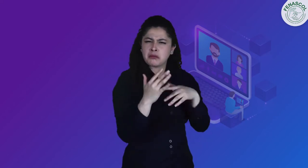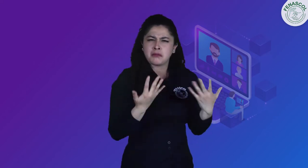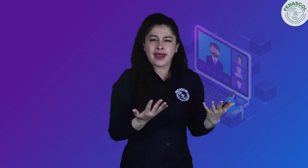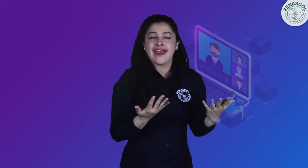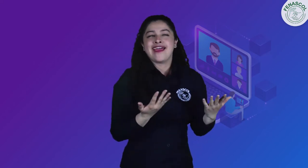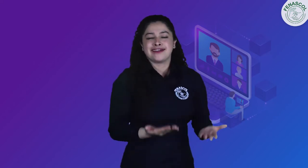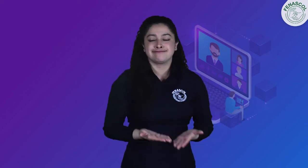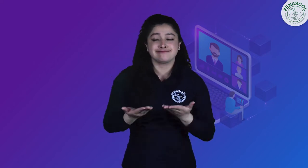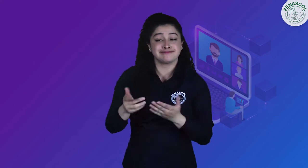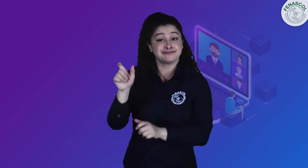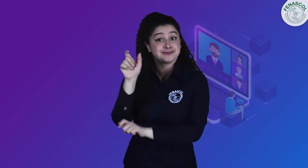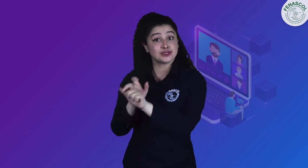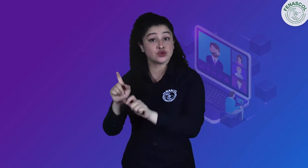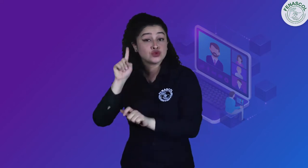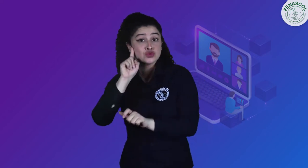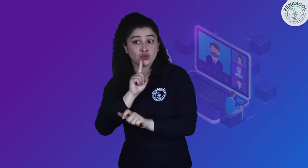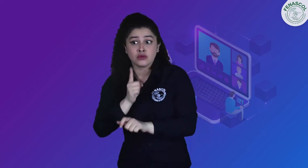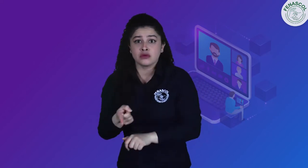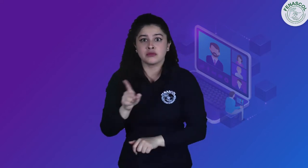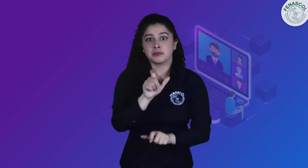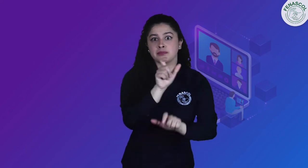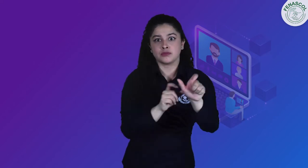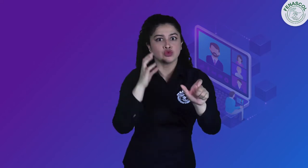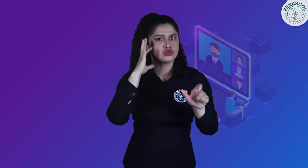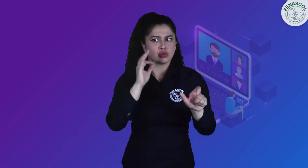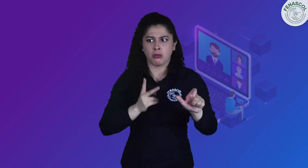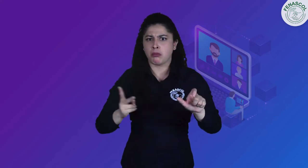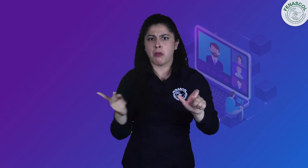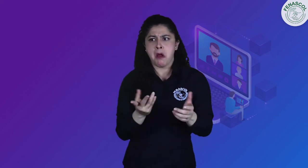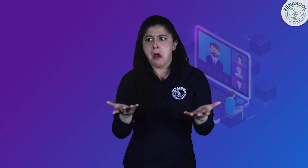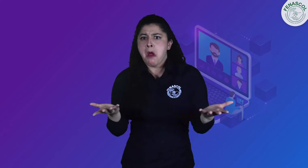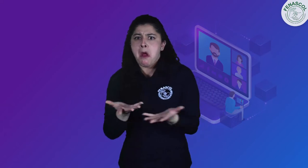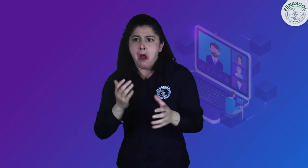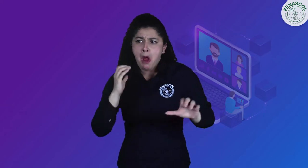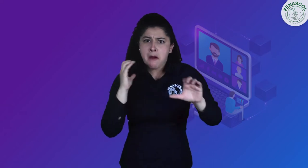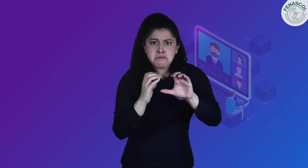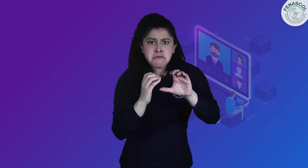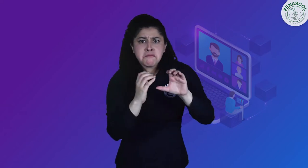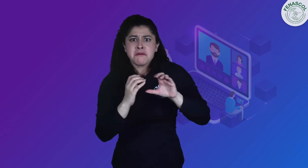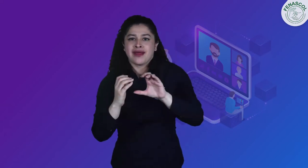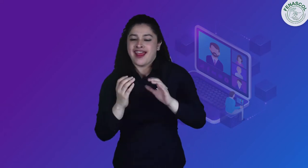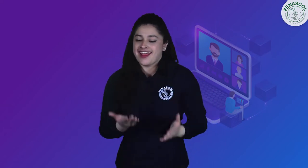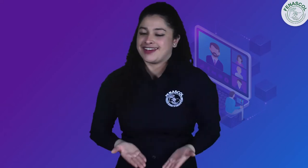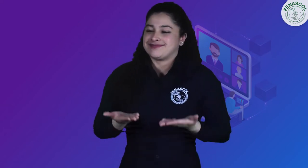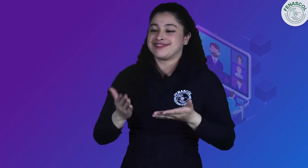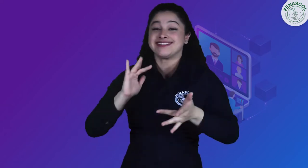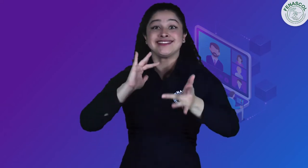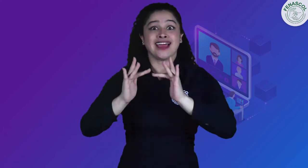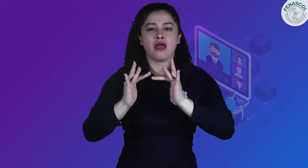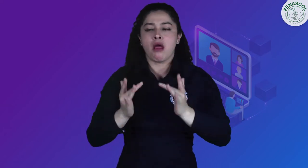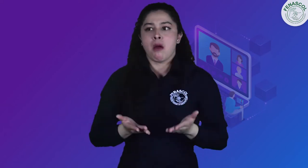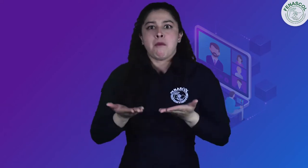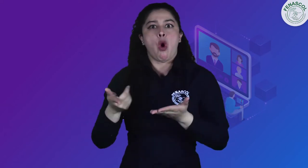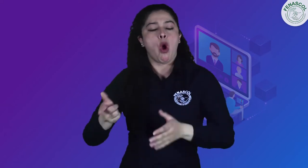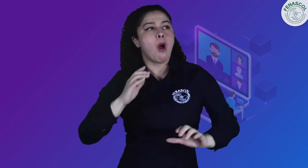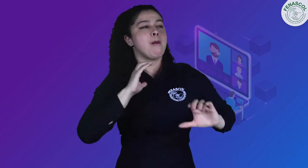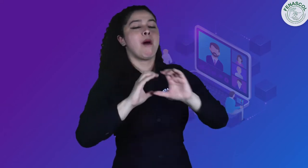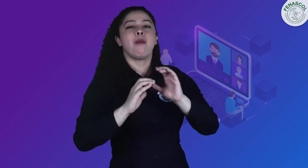resaltando el hecho que, gracias a esta iniciativa, las personas sordas y oyentes pueden interactuar sin barreras comunicativas usando el Centro de Relevo.